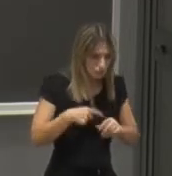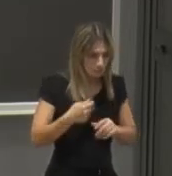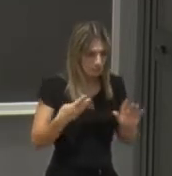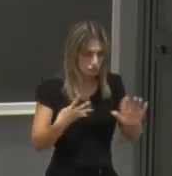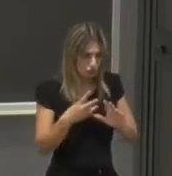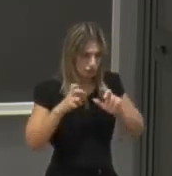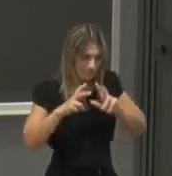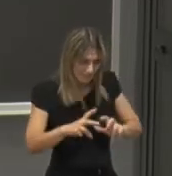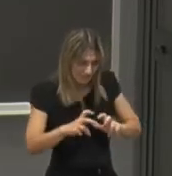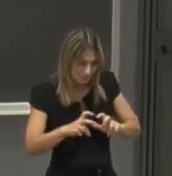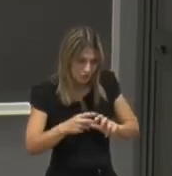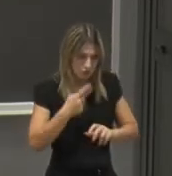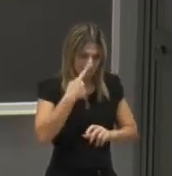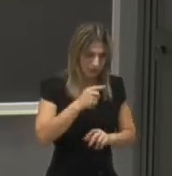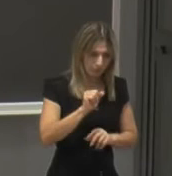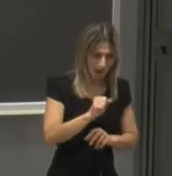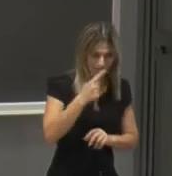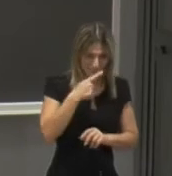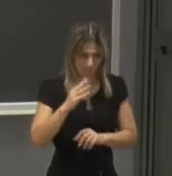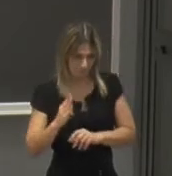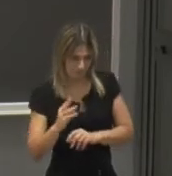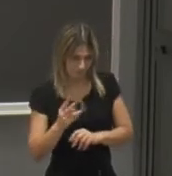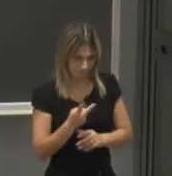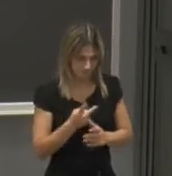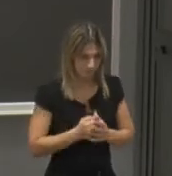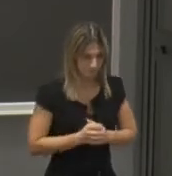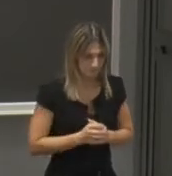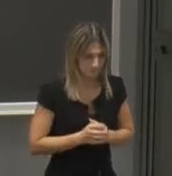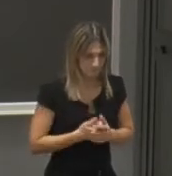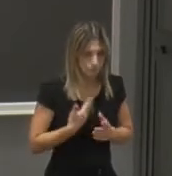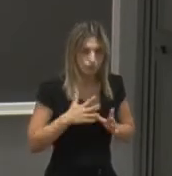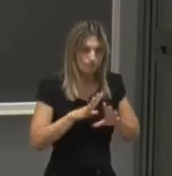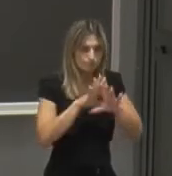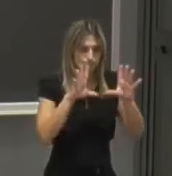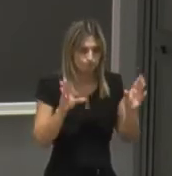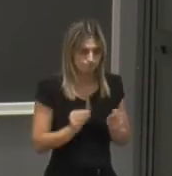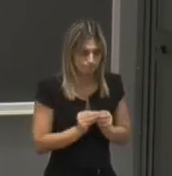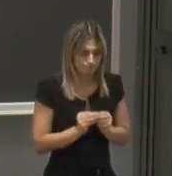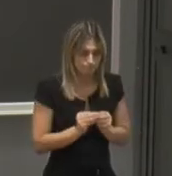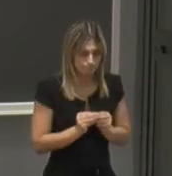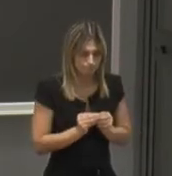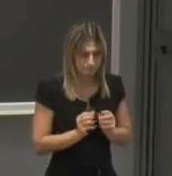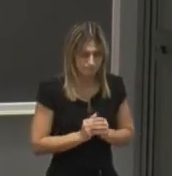ricercatori e ricercatrici di tipo B quindi abbiamo un complesso di